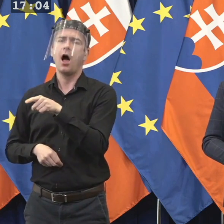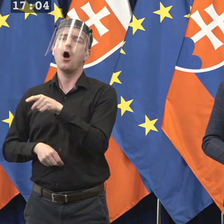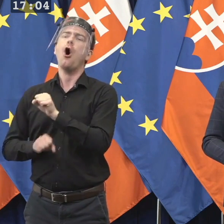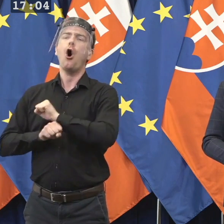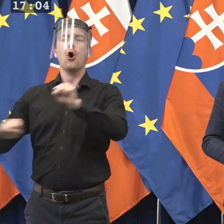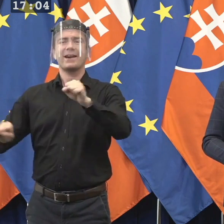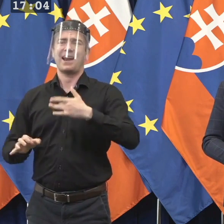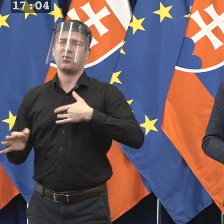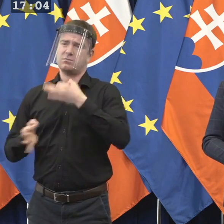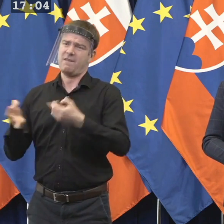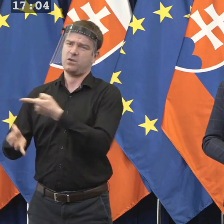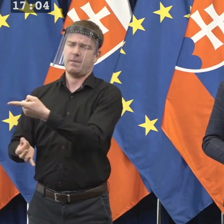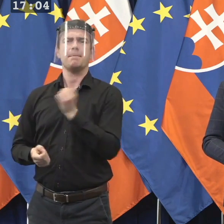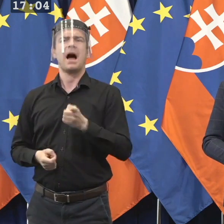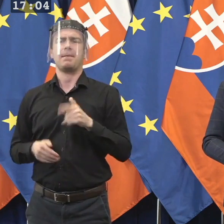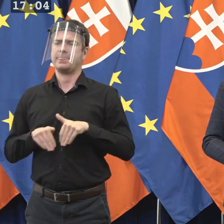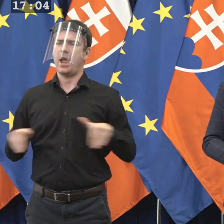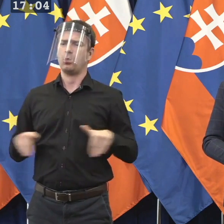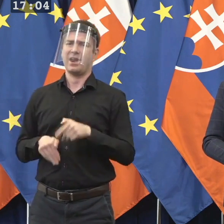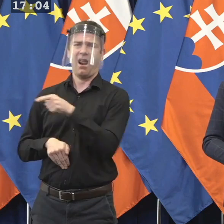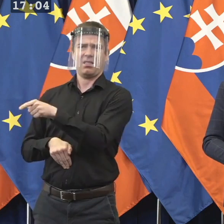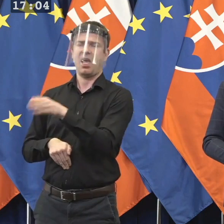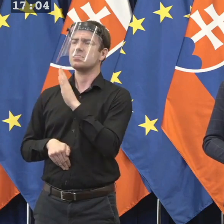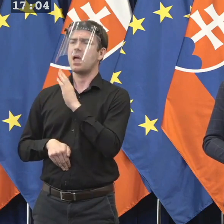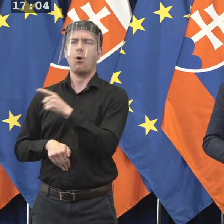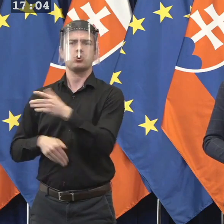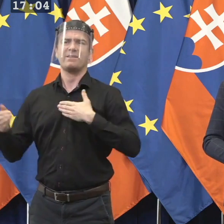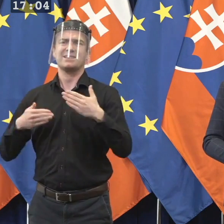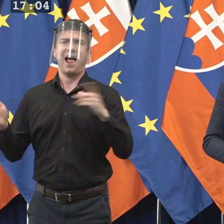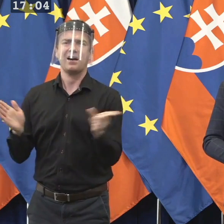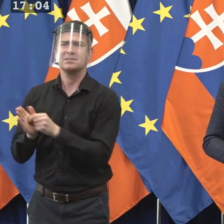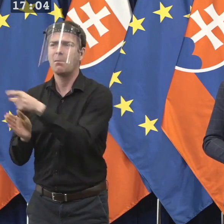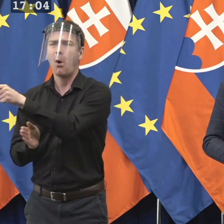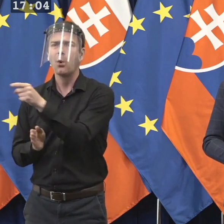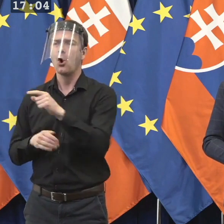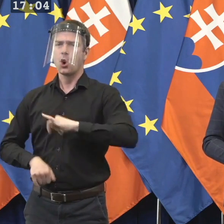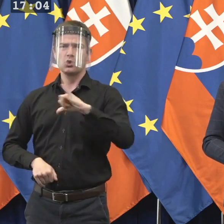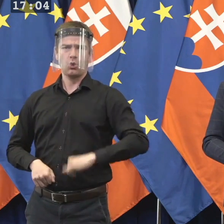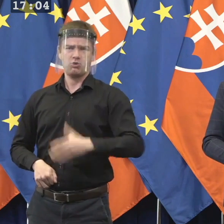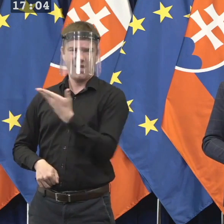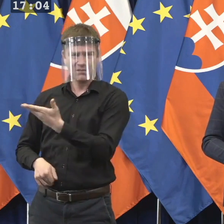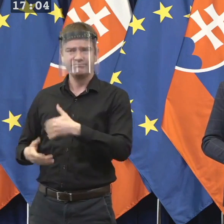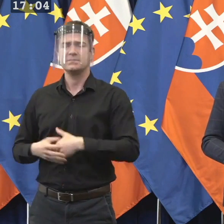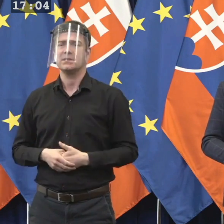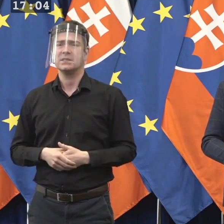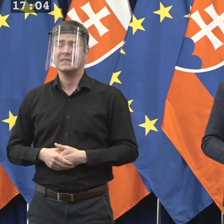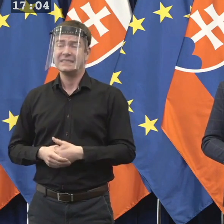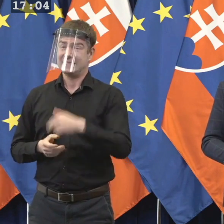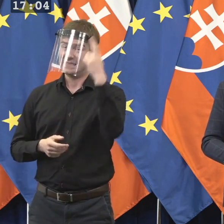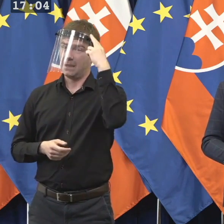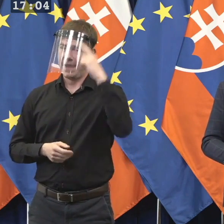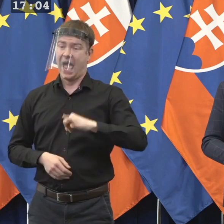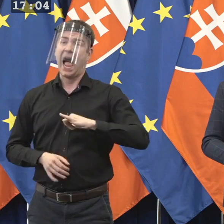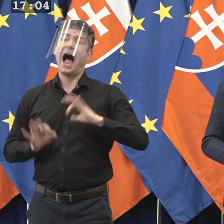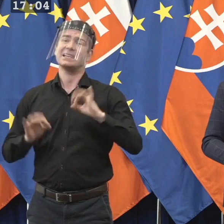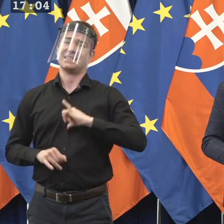konať pod nikoho vplyvom. A máme za to, že práve toto je konanie, z toho je zrejmé, že konala fakticky pod niekoho vplyvom